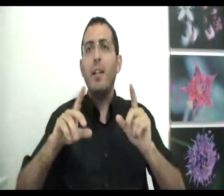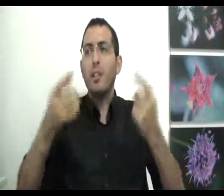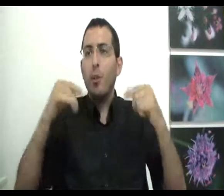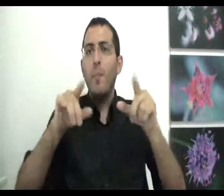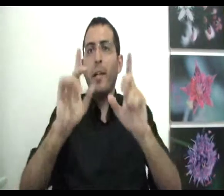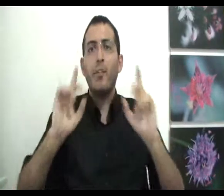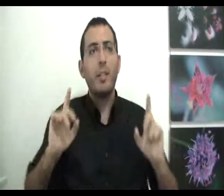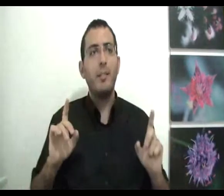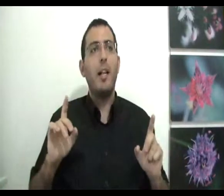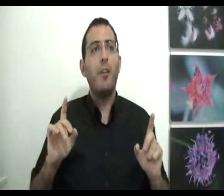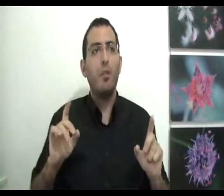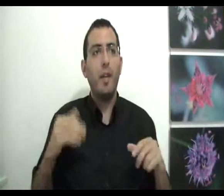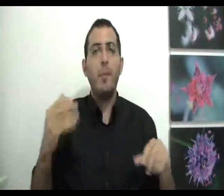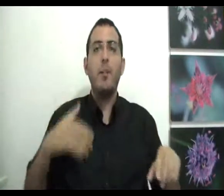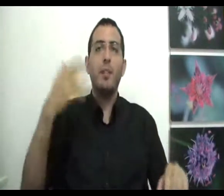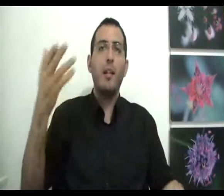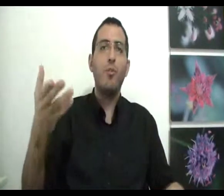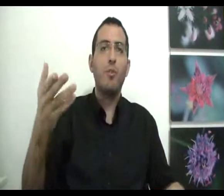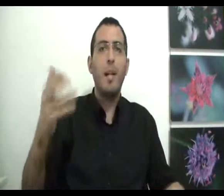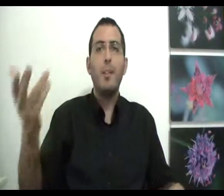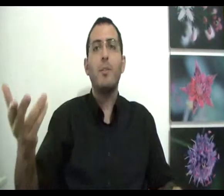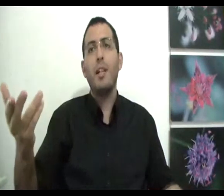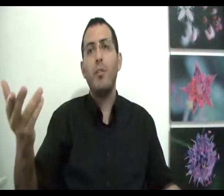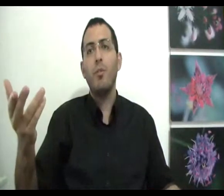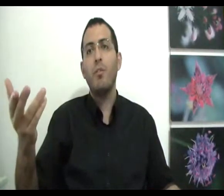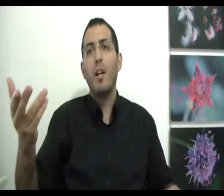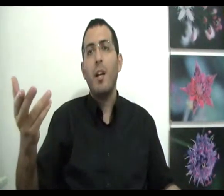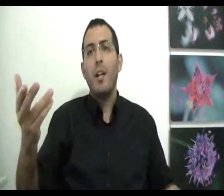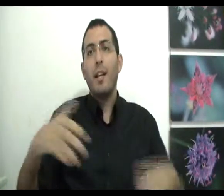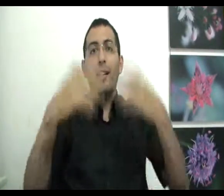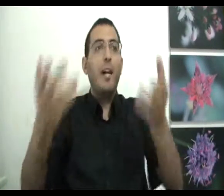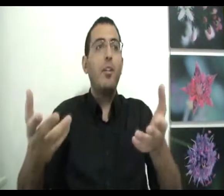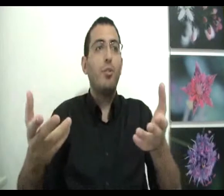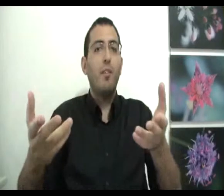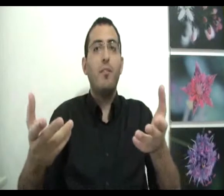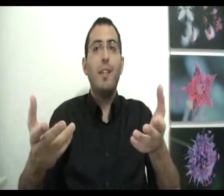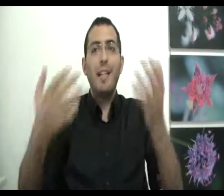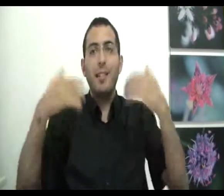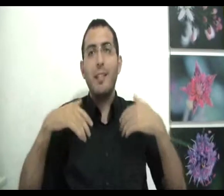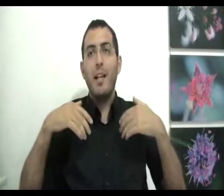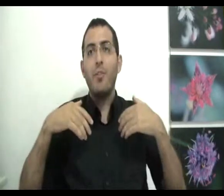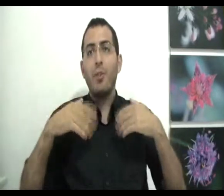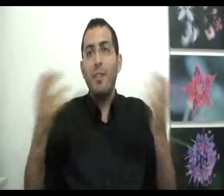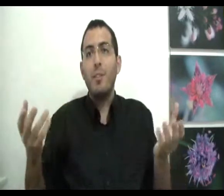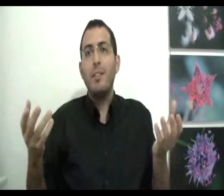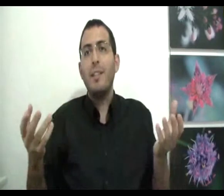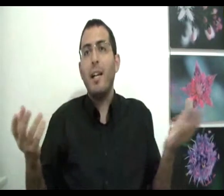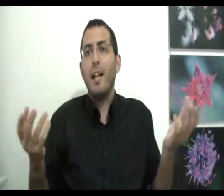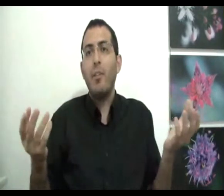שגורם לכך שתרצה להרגיש טוב? הרי אם אתה רוצה להרגיש טוב למה אתה רוצה להרגיש טוב כדי להרגיש טוב אז אל תרצה להרגיש טוב אז לא תצטרך להרגיש